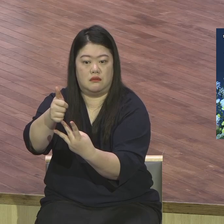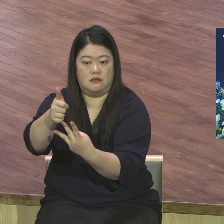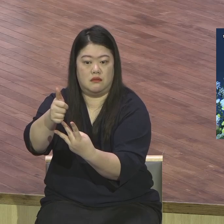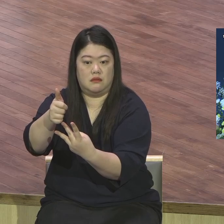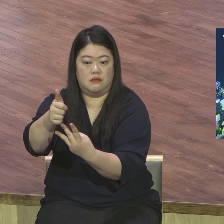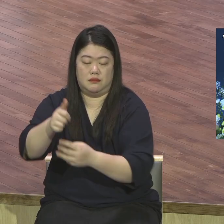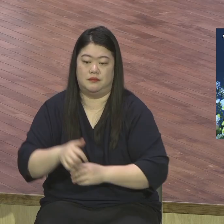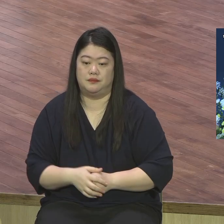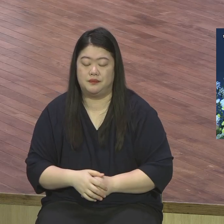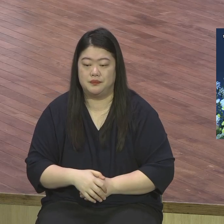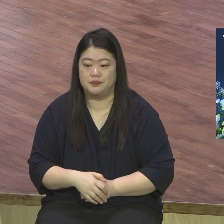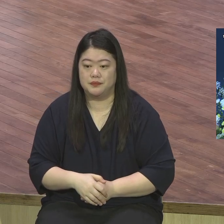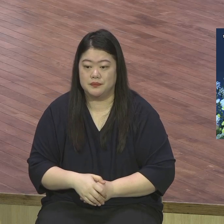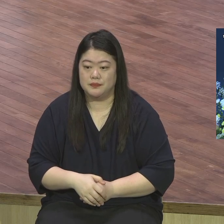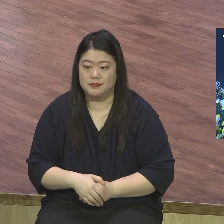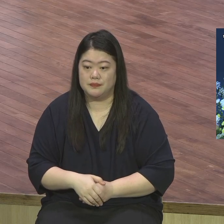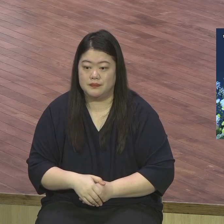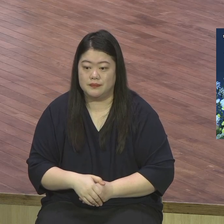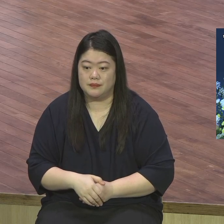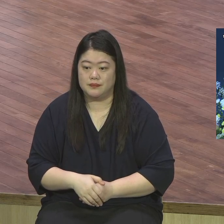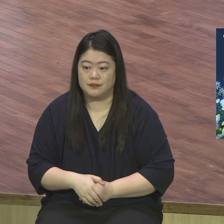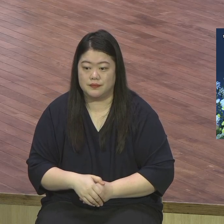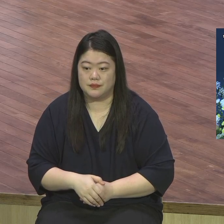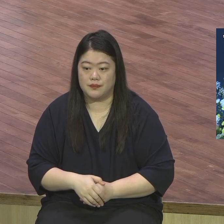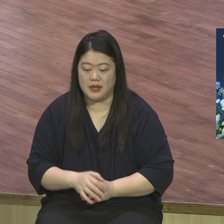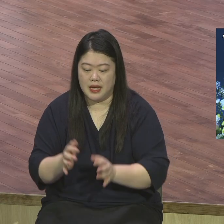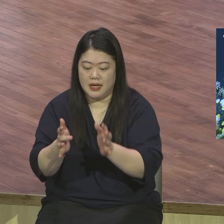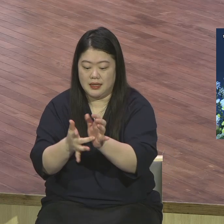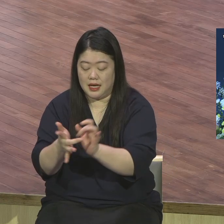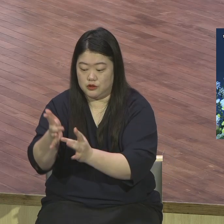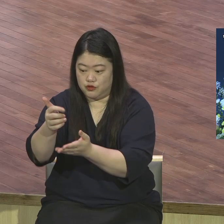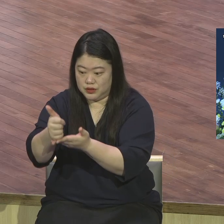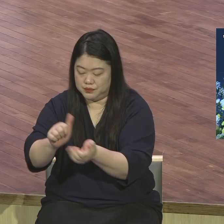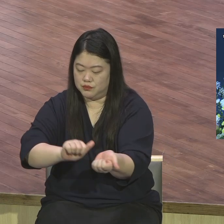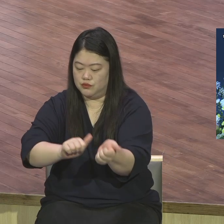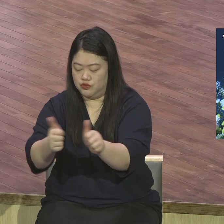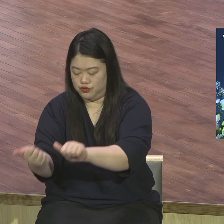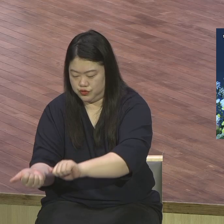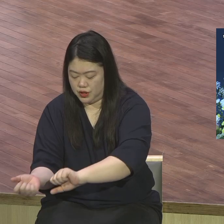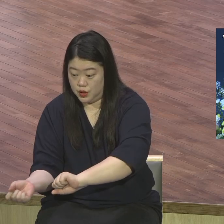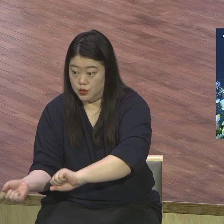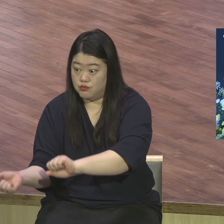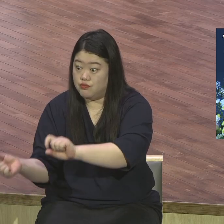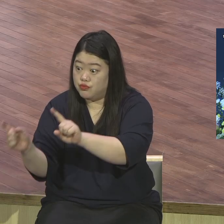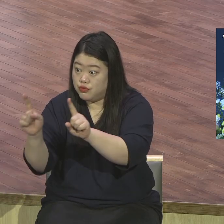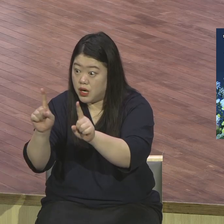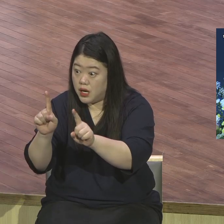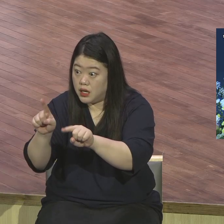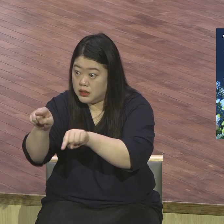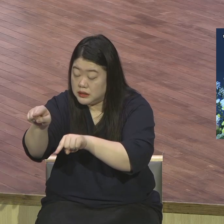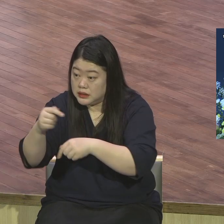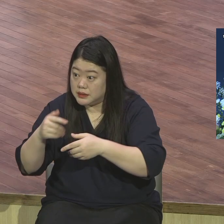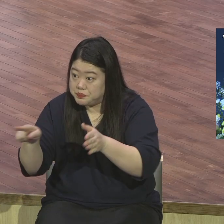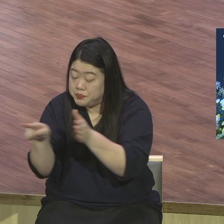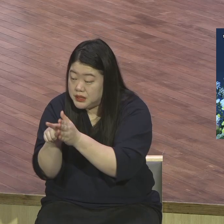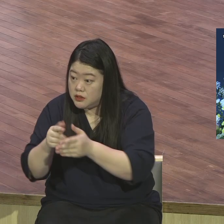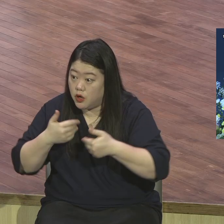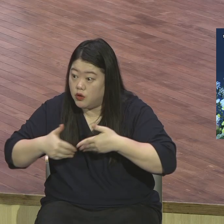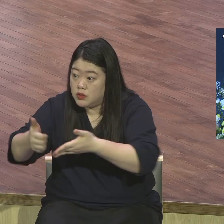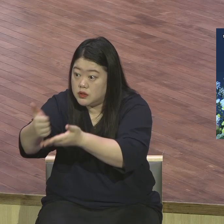부활의 주를 만난 인생은 달라야 합니다 나는 너를 위해서